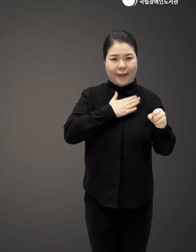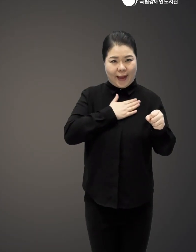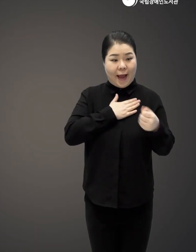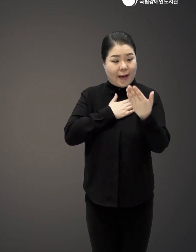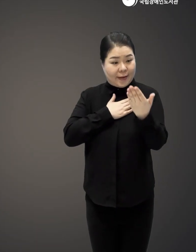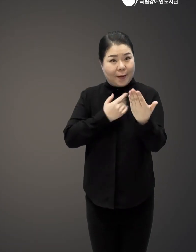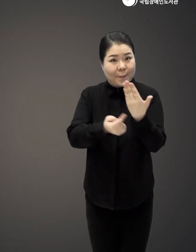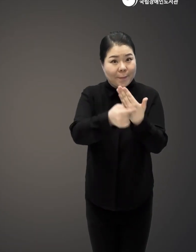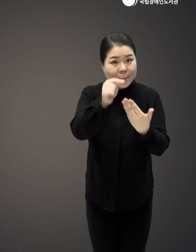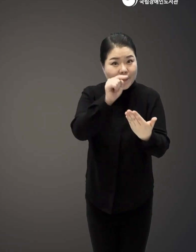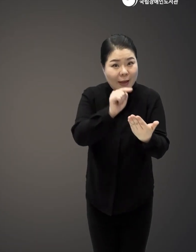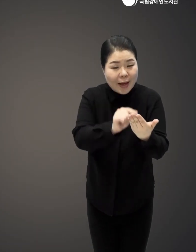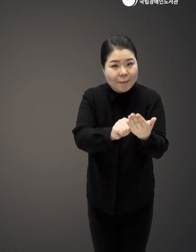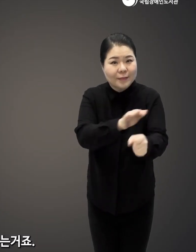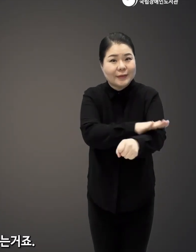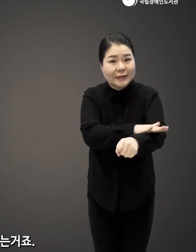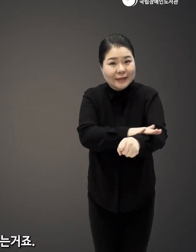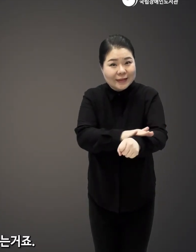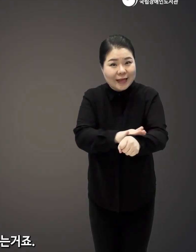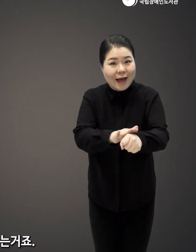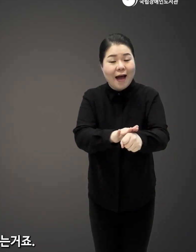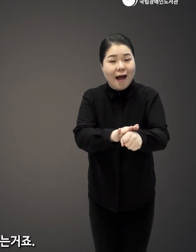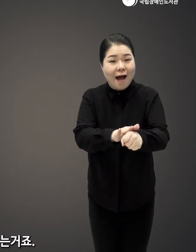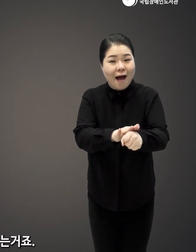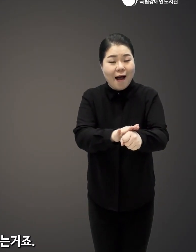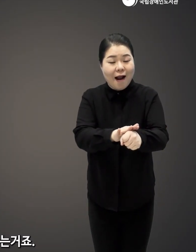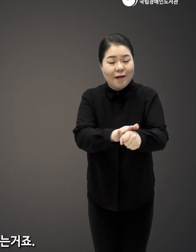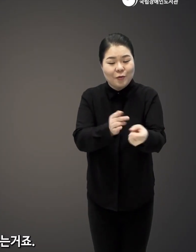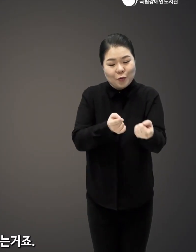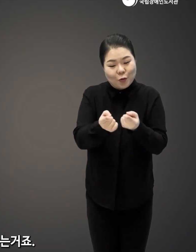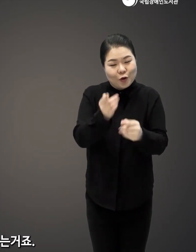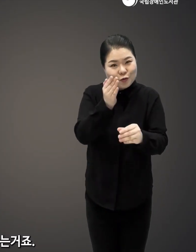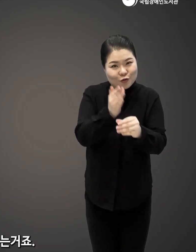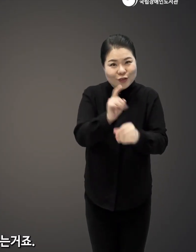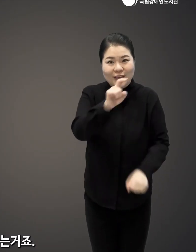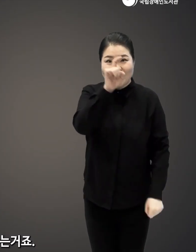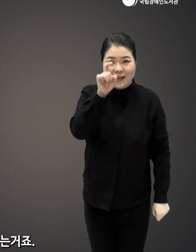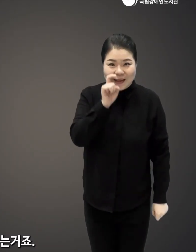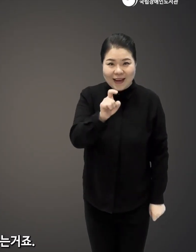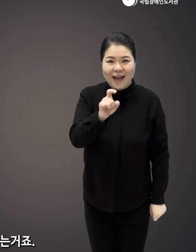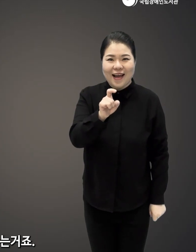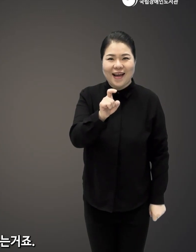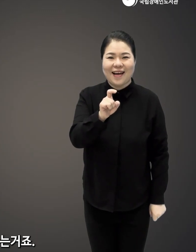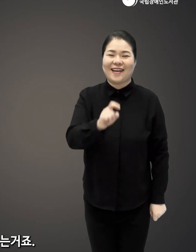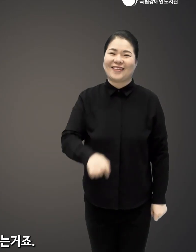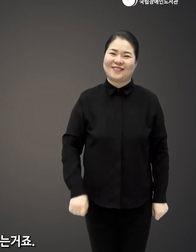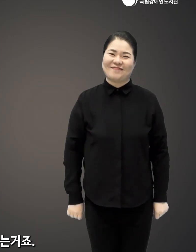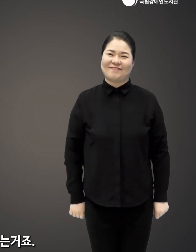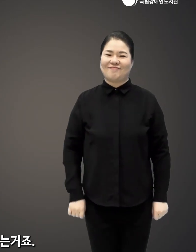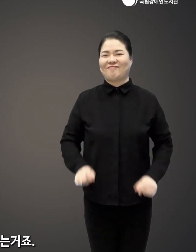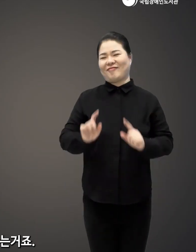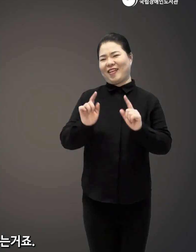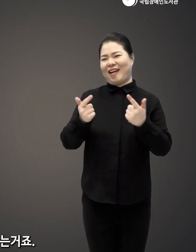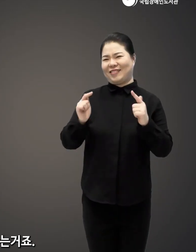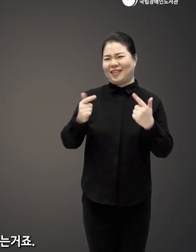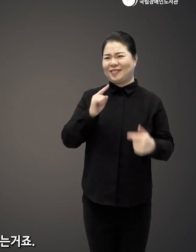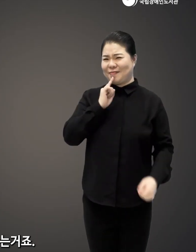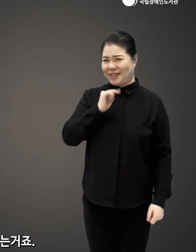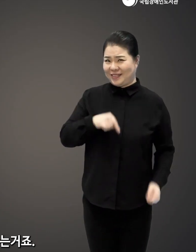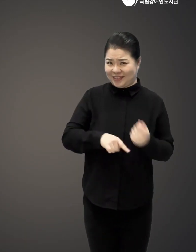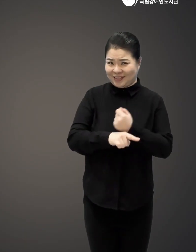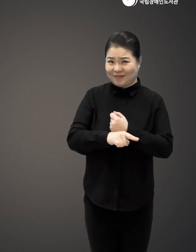자신과 상대의 이 중심에 있는 마음을 잘 다루고 있는가? 라는 것을 질문해 볼 수 있는데 아니라는 거죠